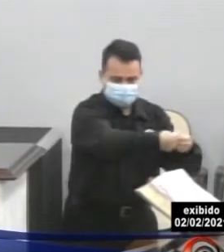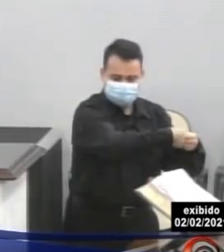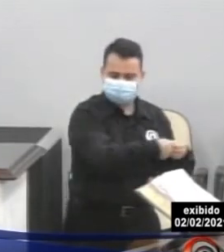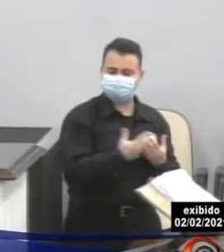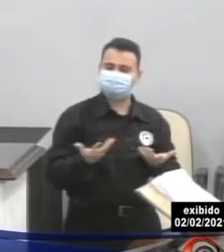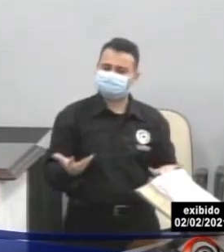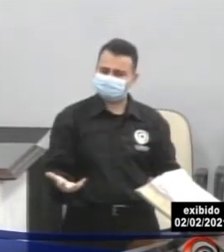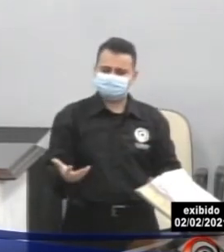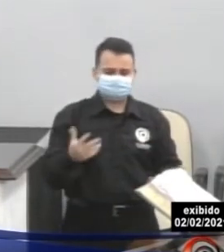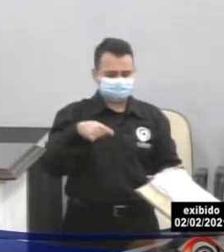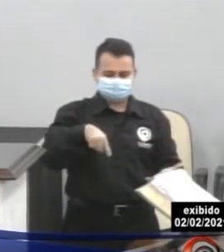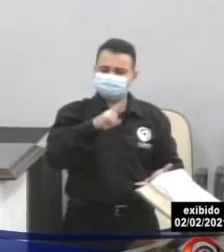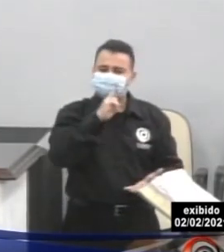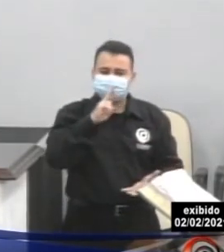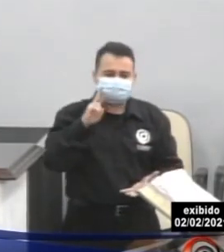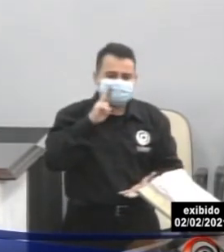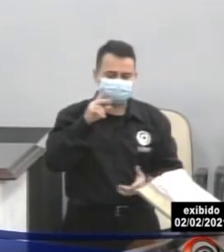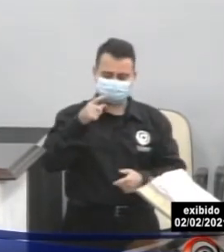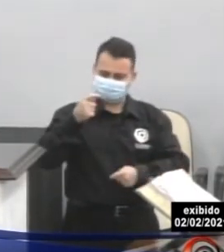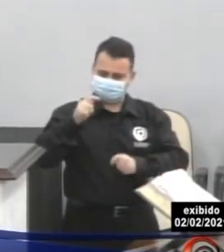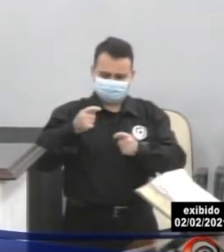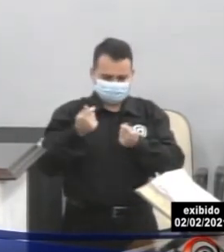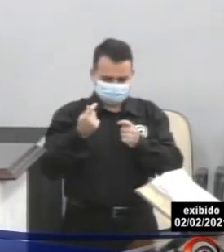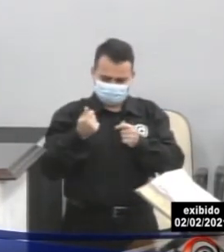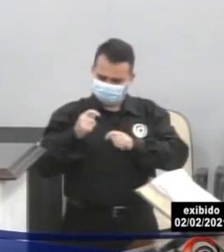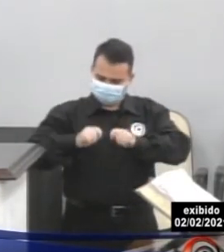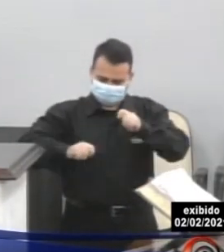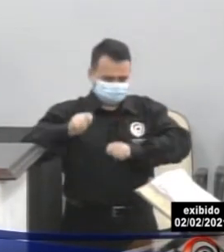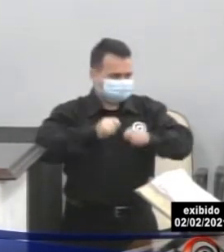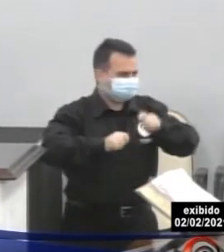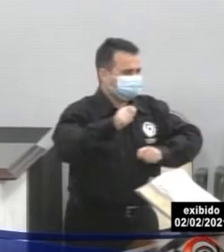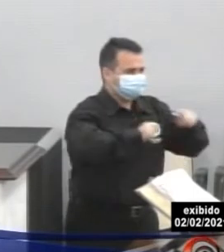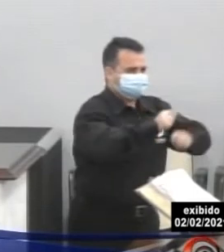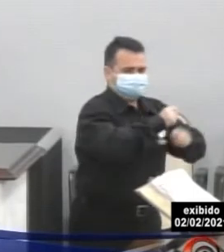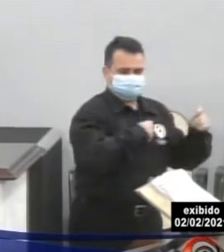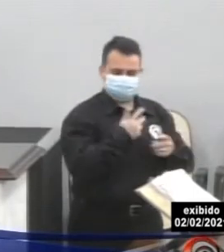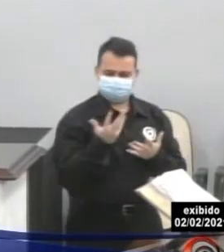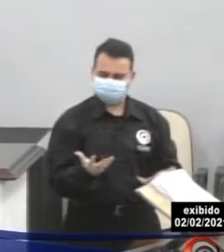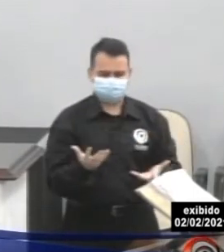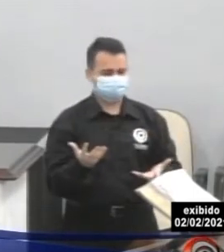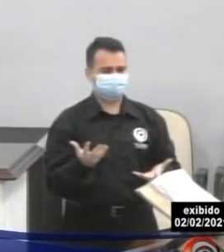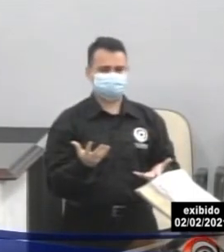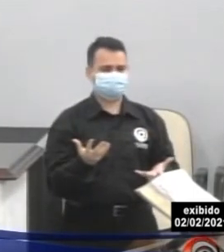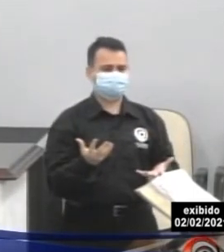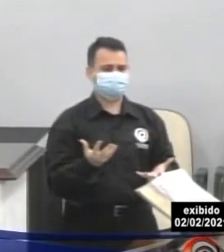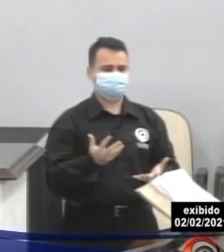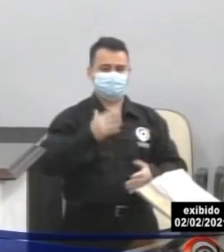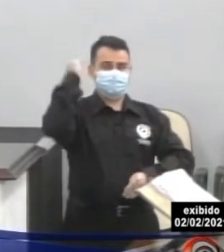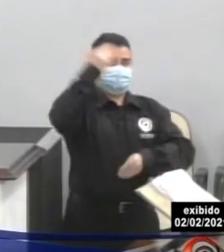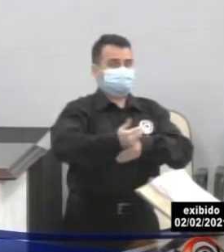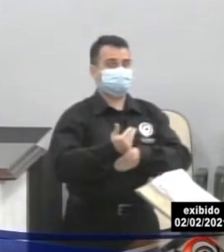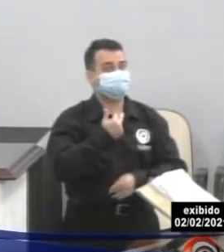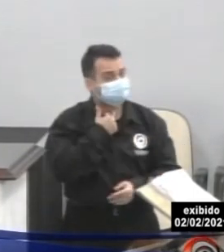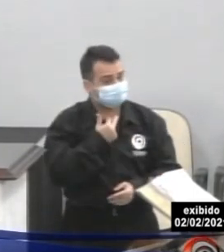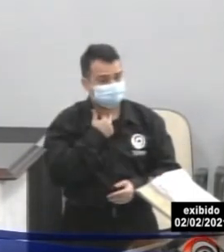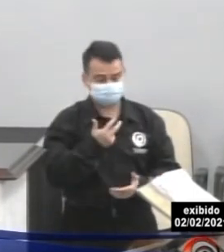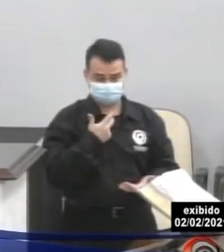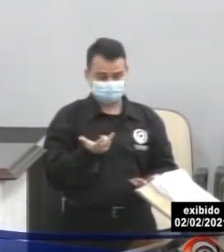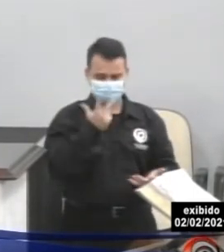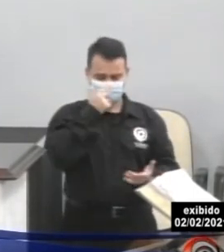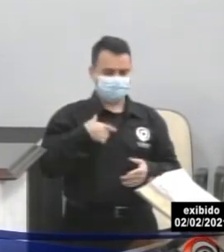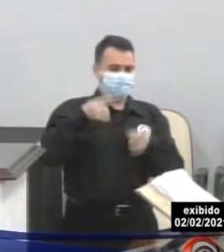matando um setor por abandono. Não podemos abandonar o setor de bares e restaurantes como tem sido feito.